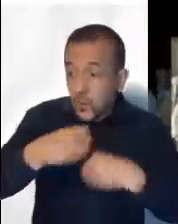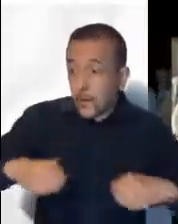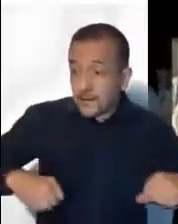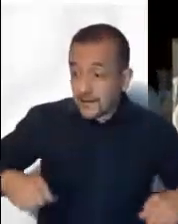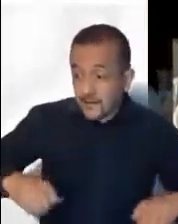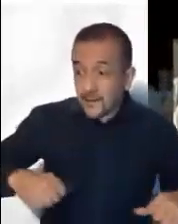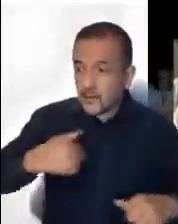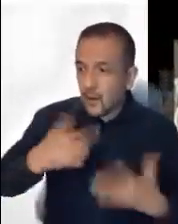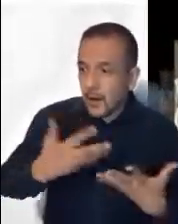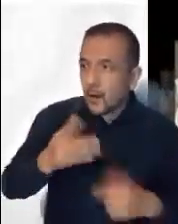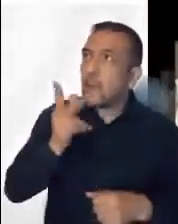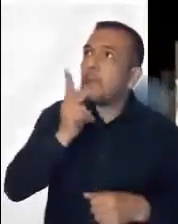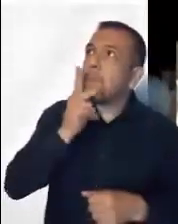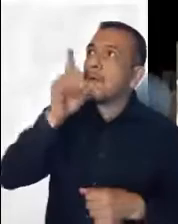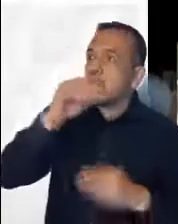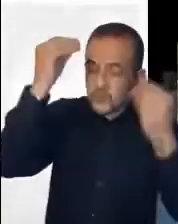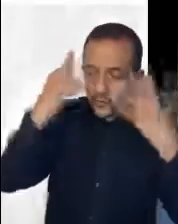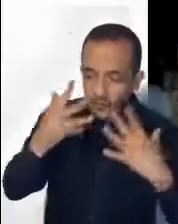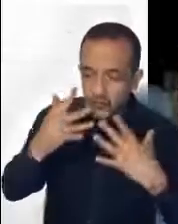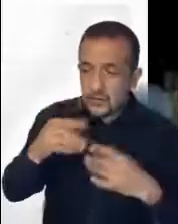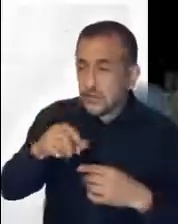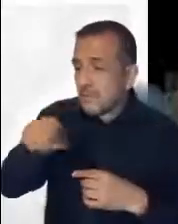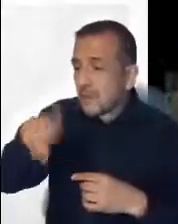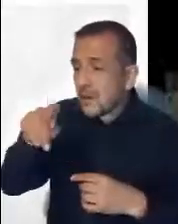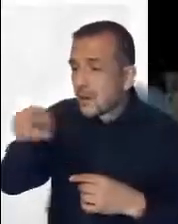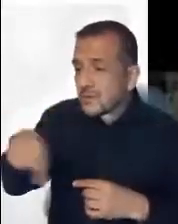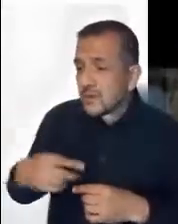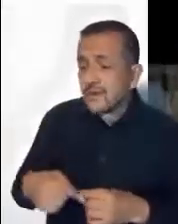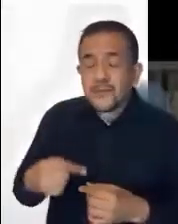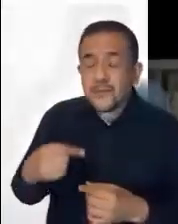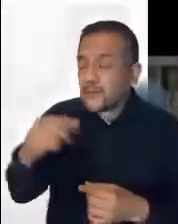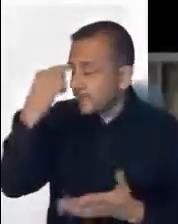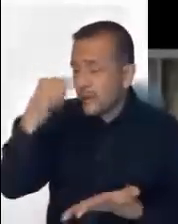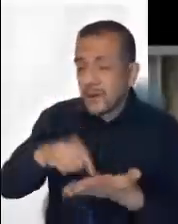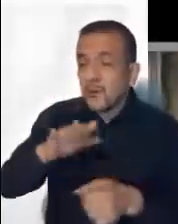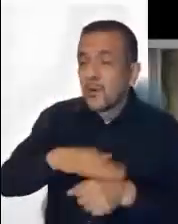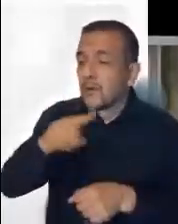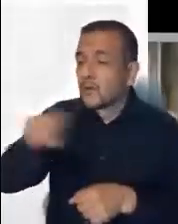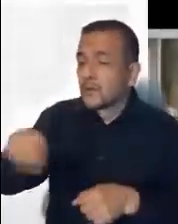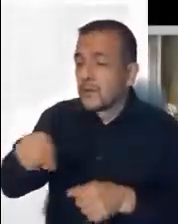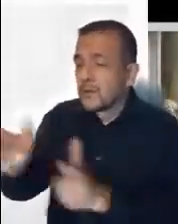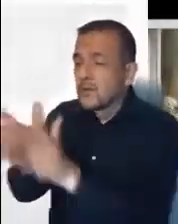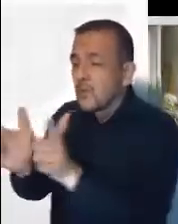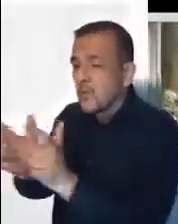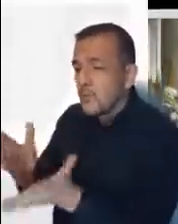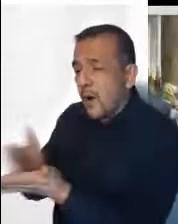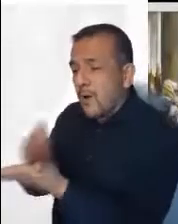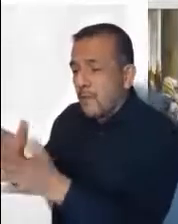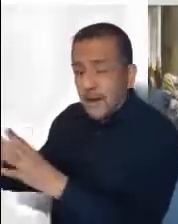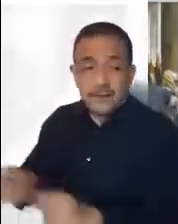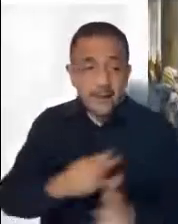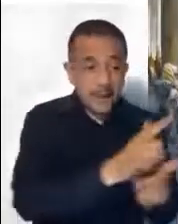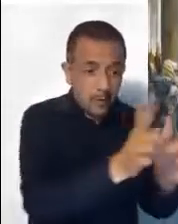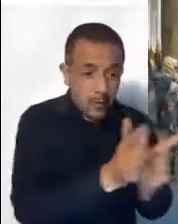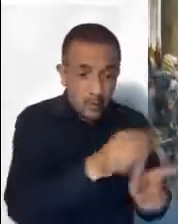de mí. Pero ustedes no creen, porque no son de mis ovejas. Mis ovejas escuchan mi voz, yo las